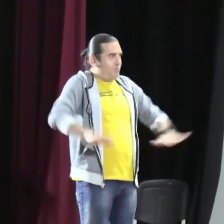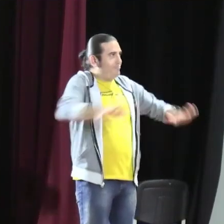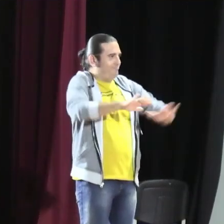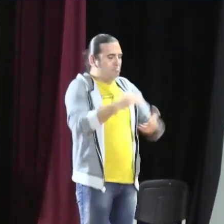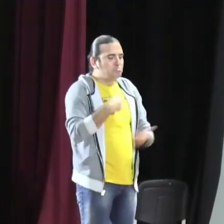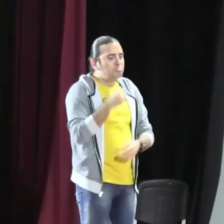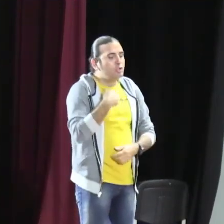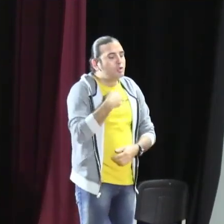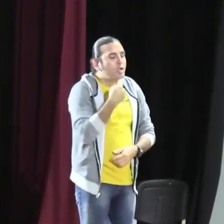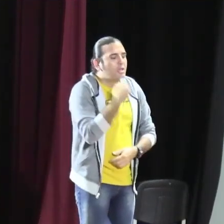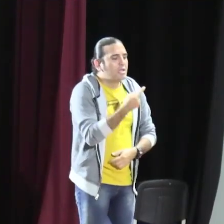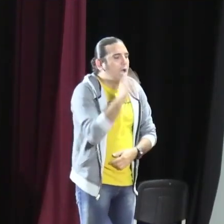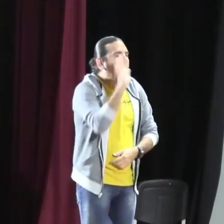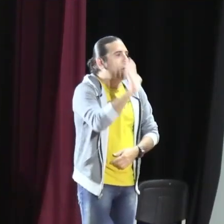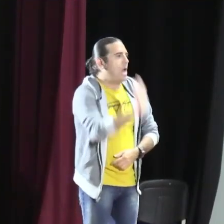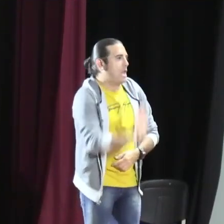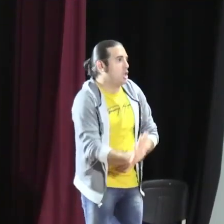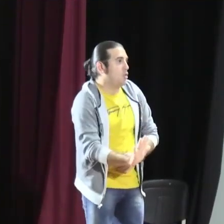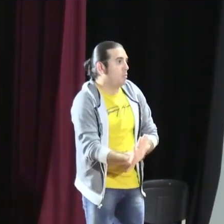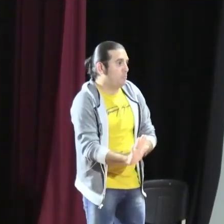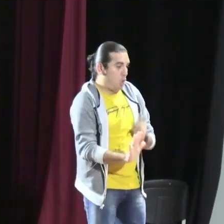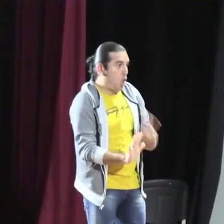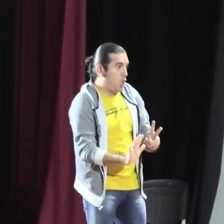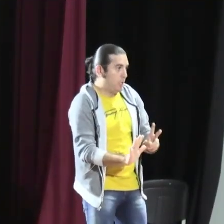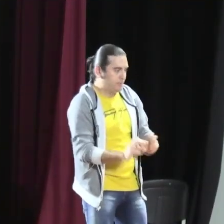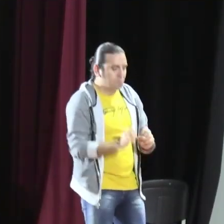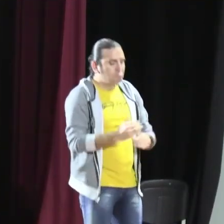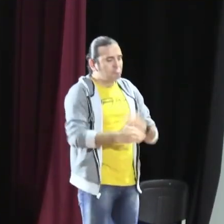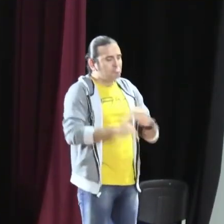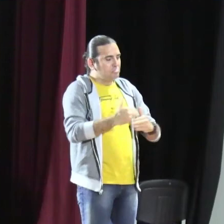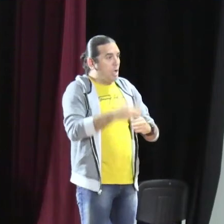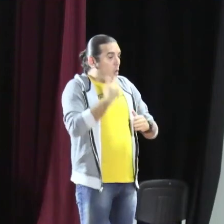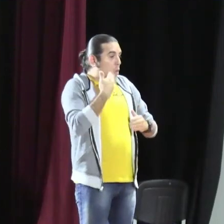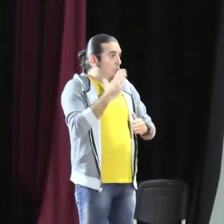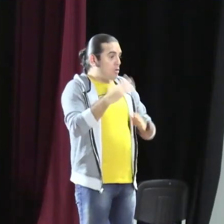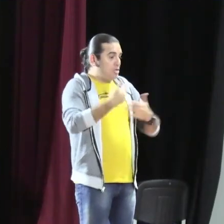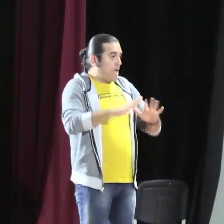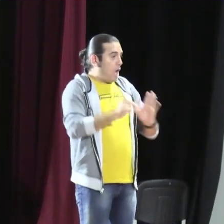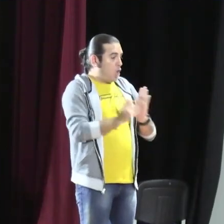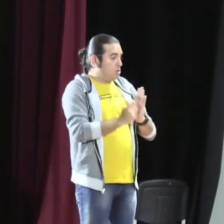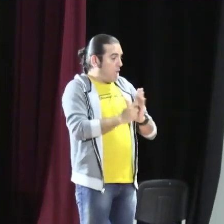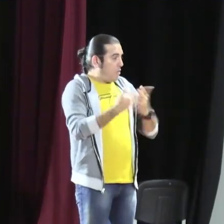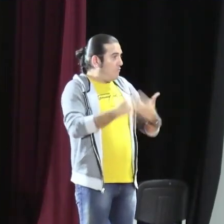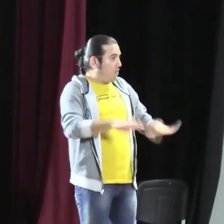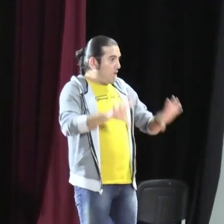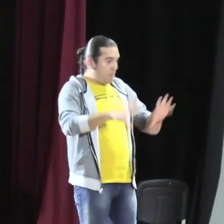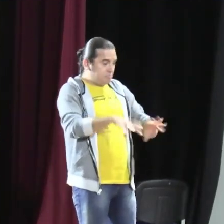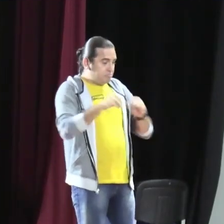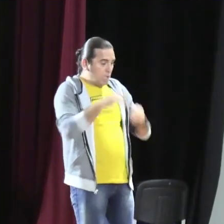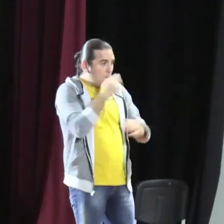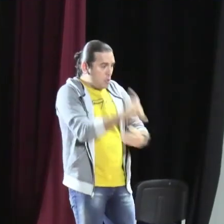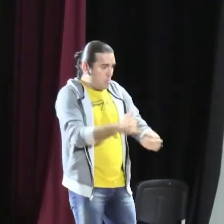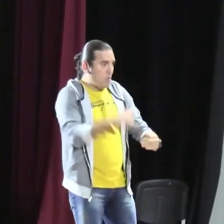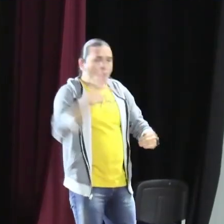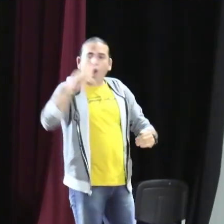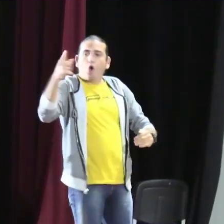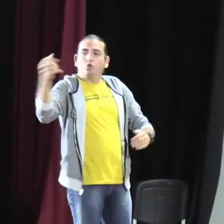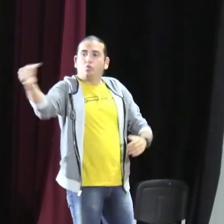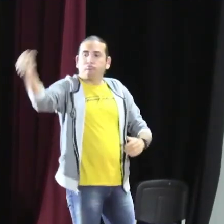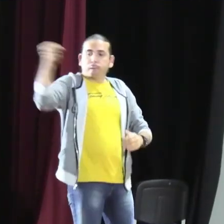Estamos hablando la lengua. Digamos, estamos con esta seña amarillo. Digamos que